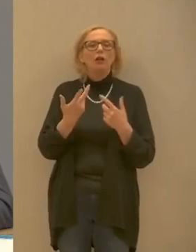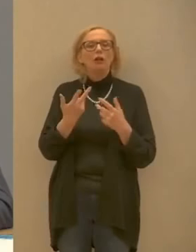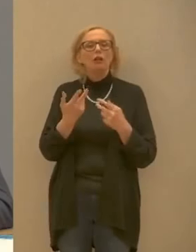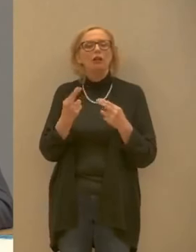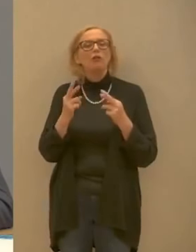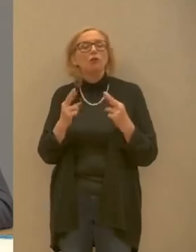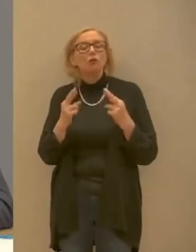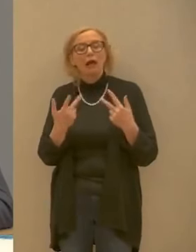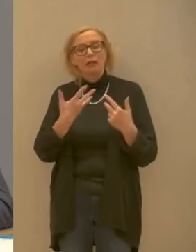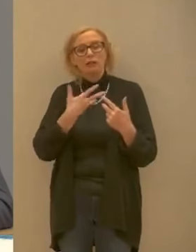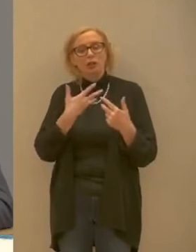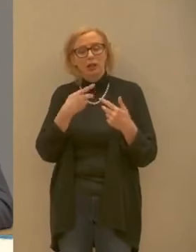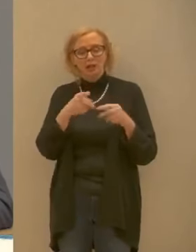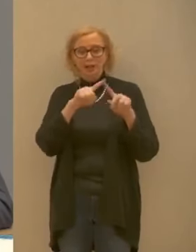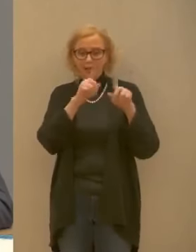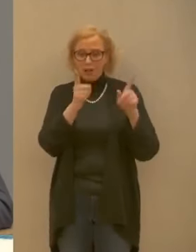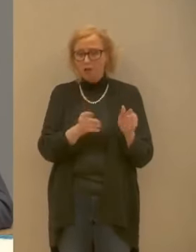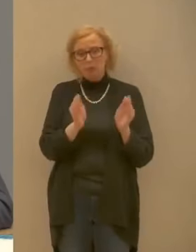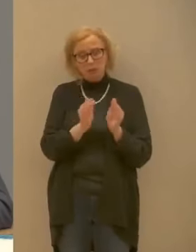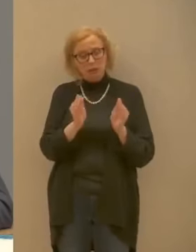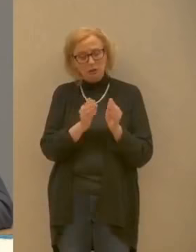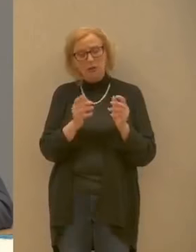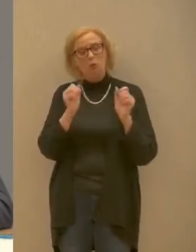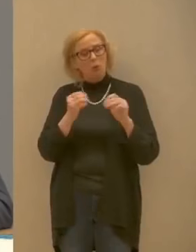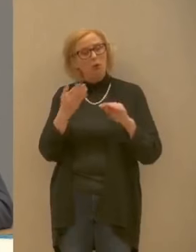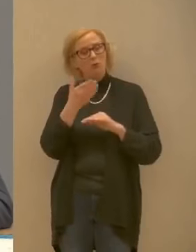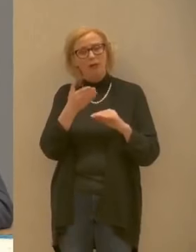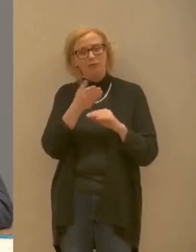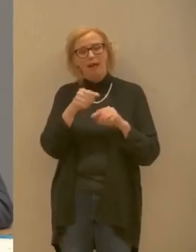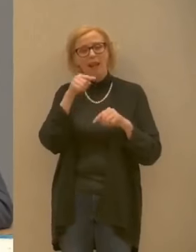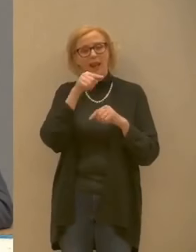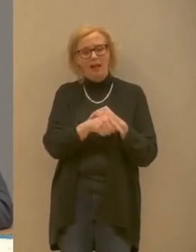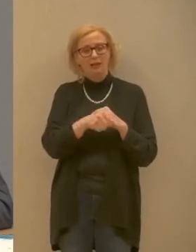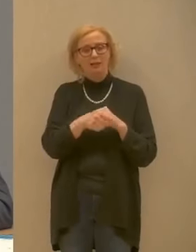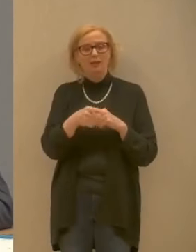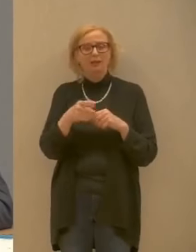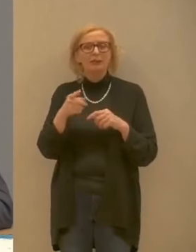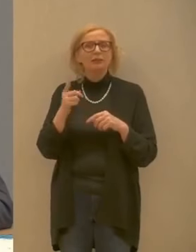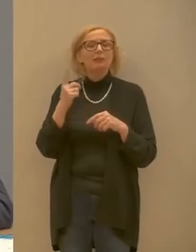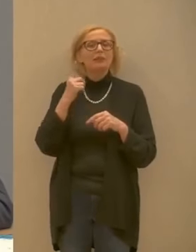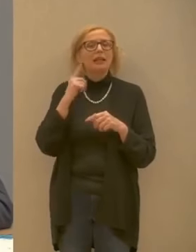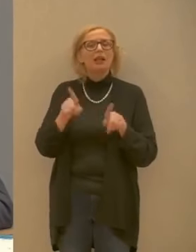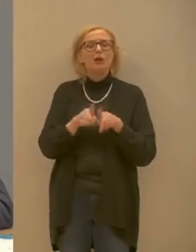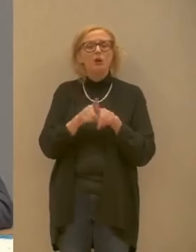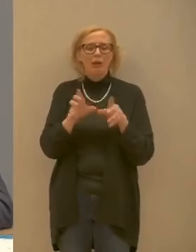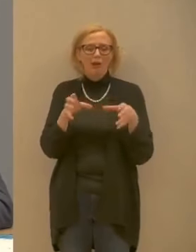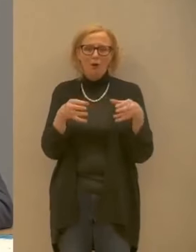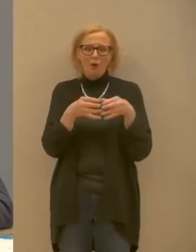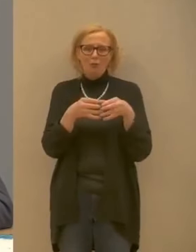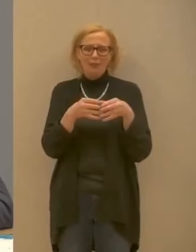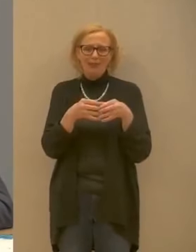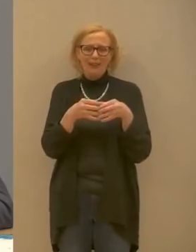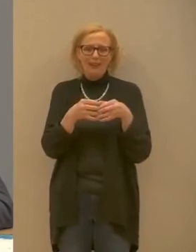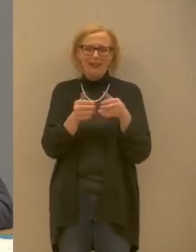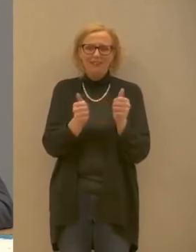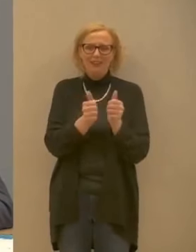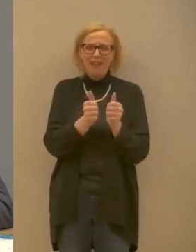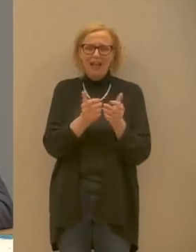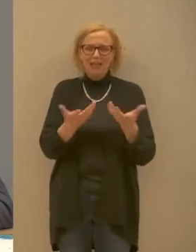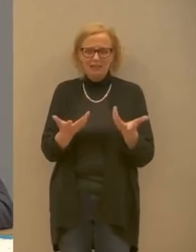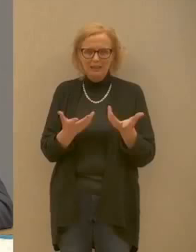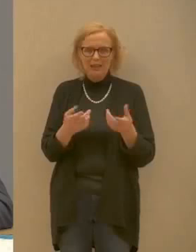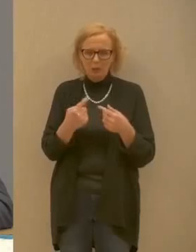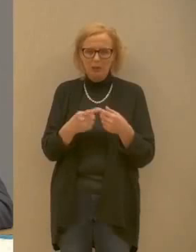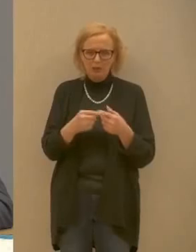di avere questi negozi andate in quelli lì vicino che riscopriamo anche un senso di comunità perché questo vuol dire anche avere